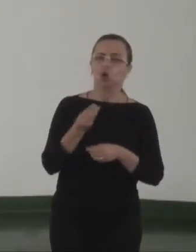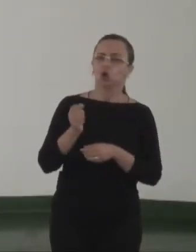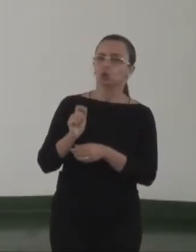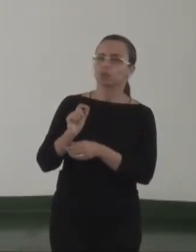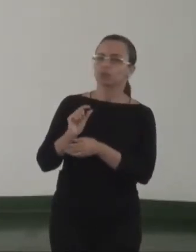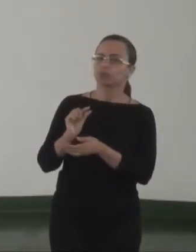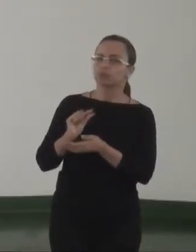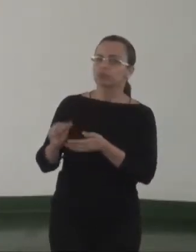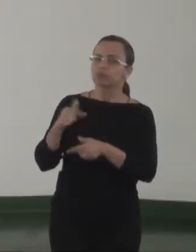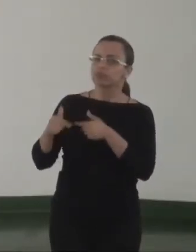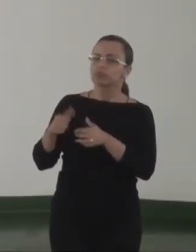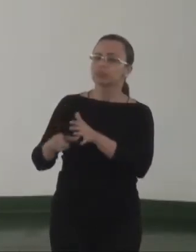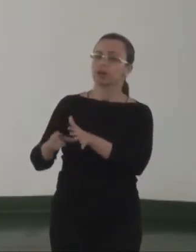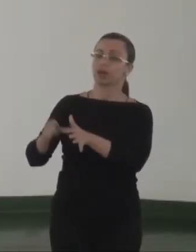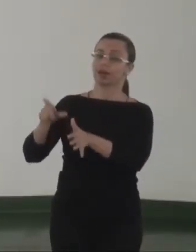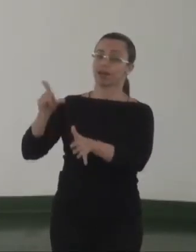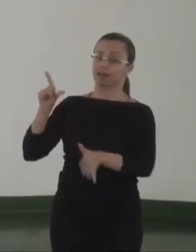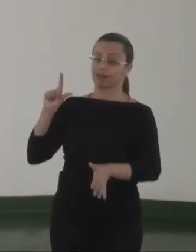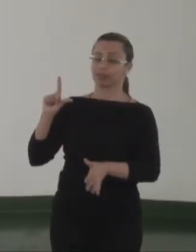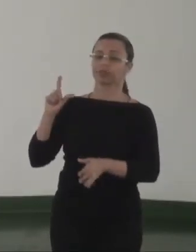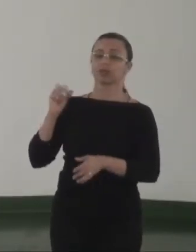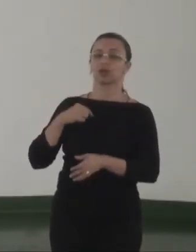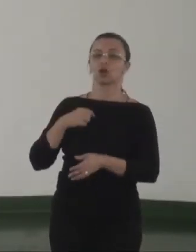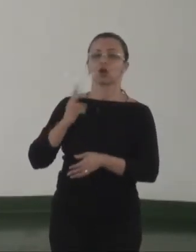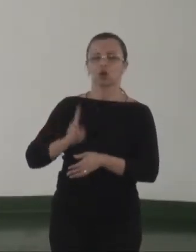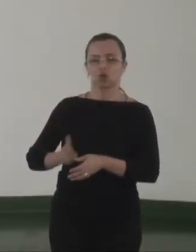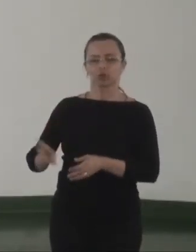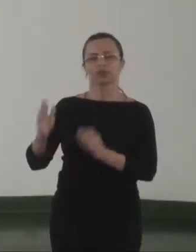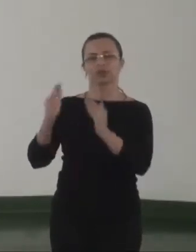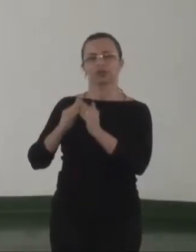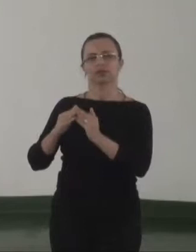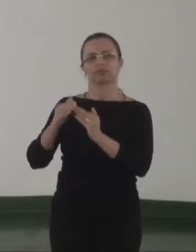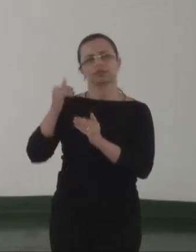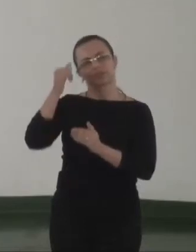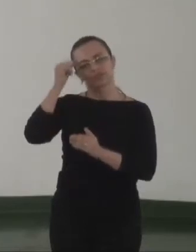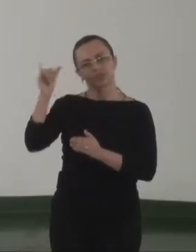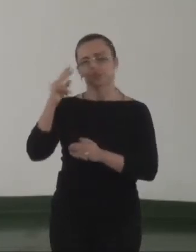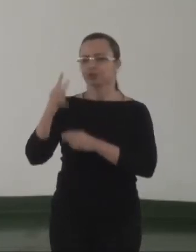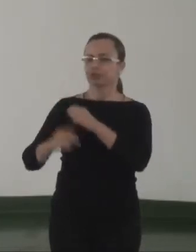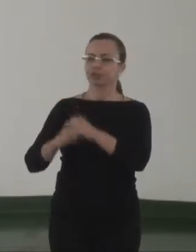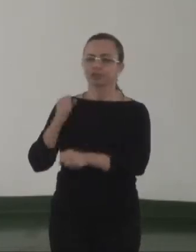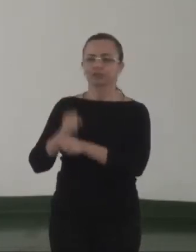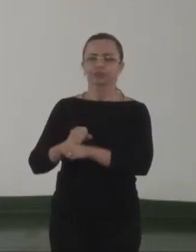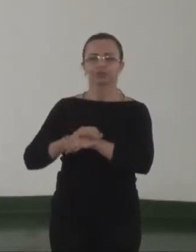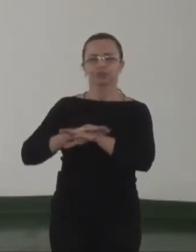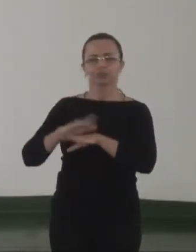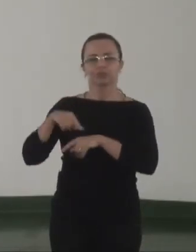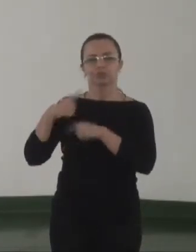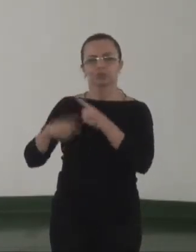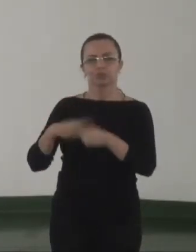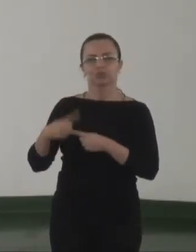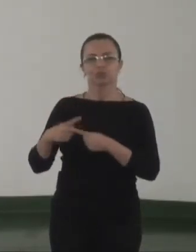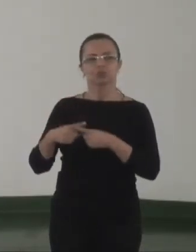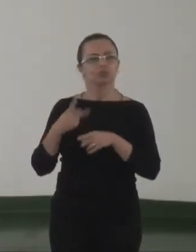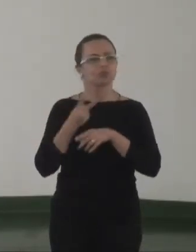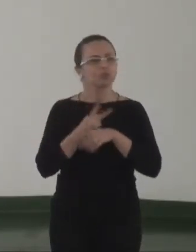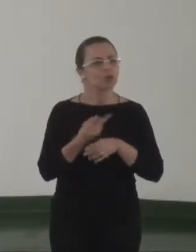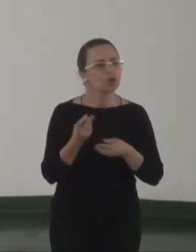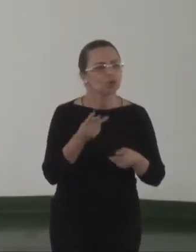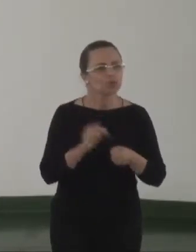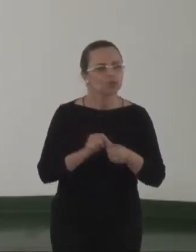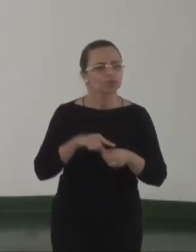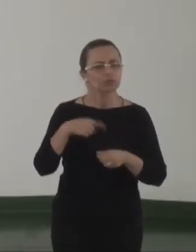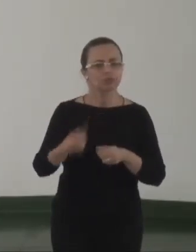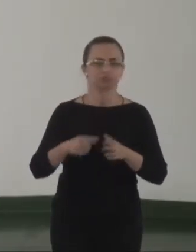com bastante antecipação para que não espere terminar os dois anos e depois buscar para ver como é que vai